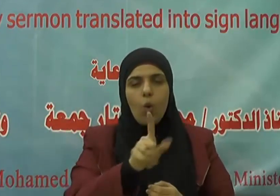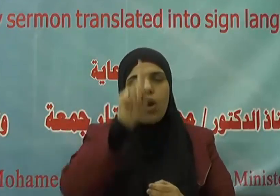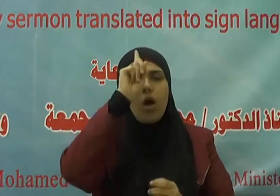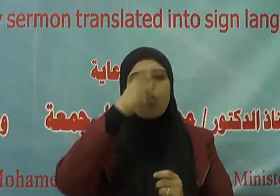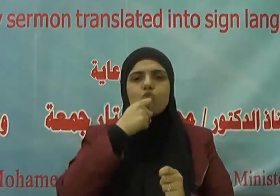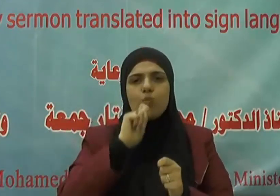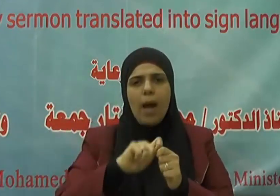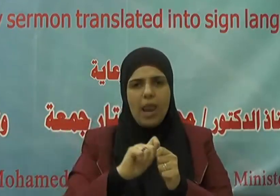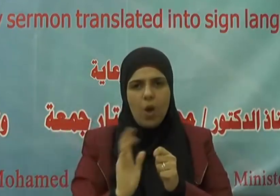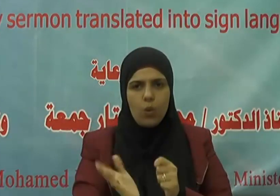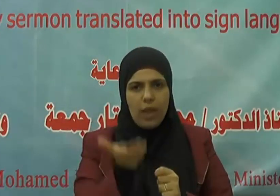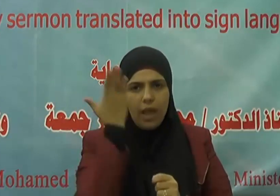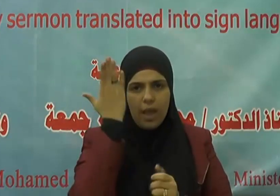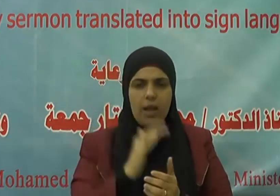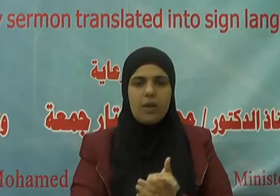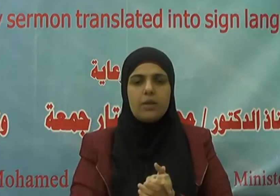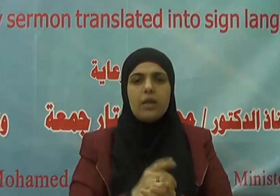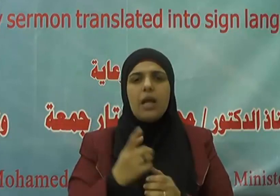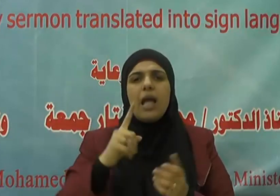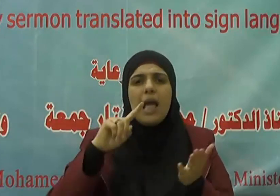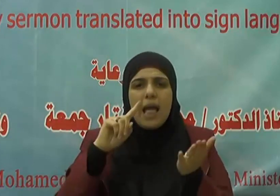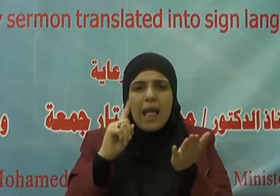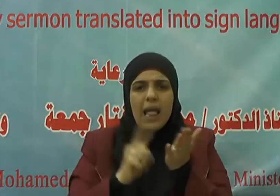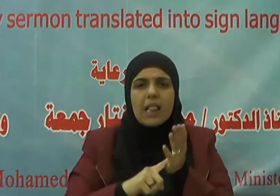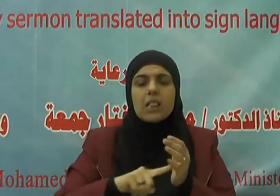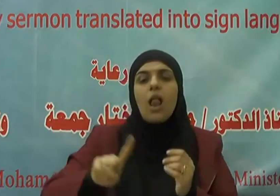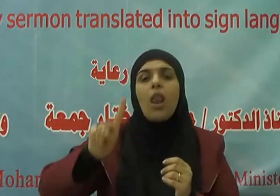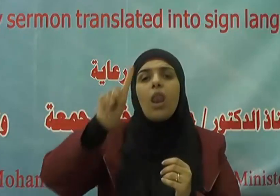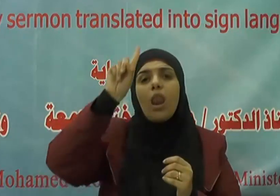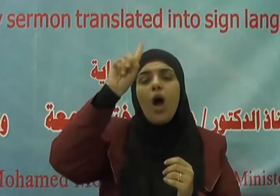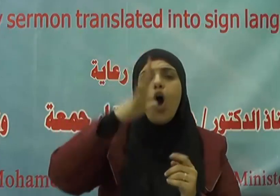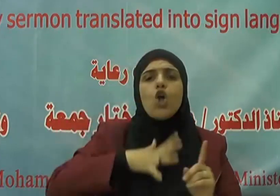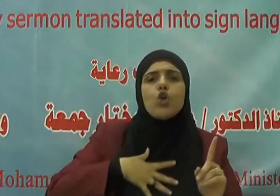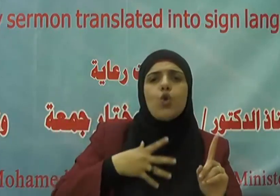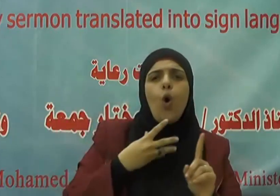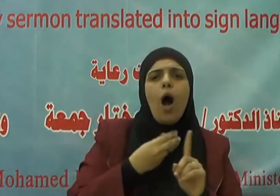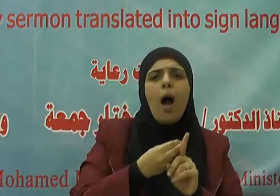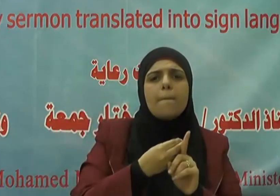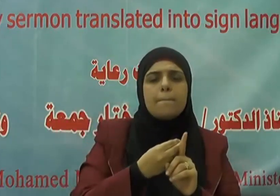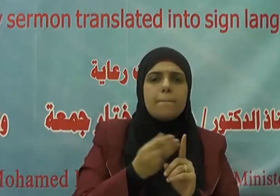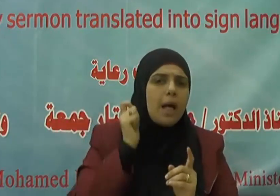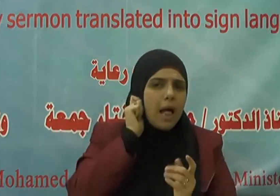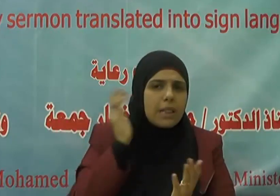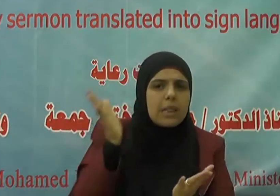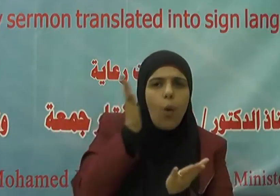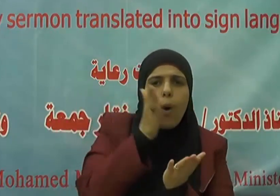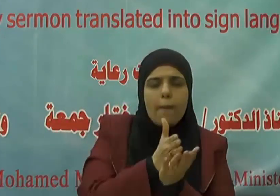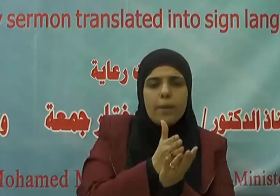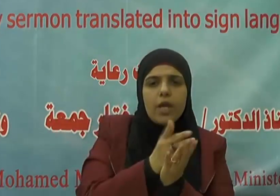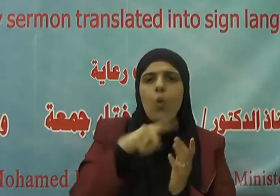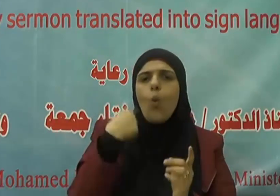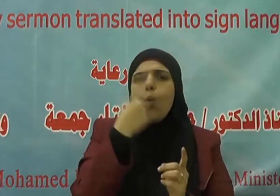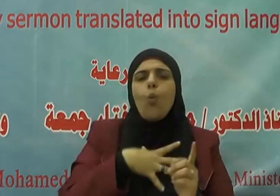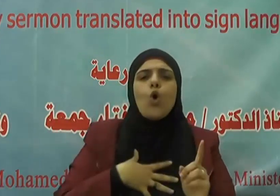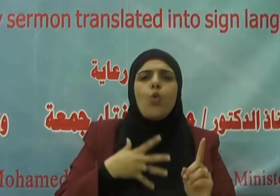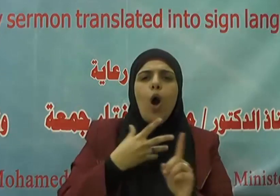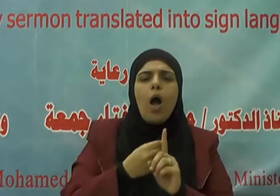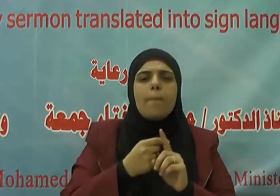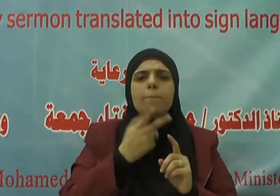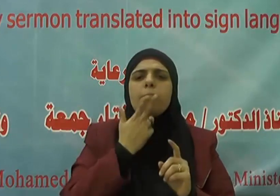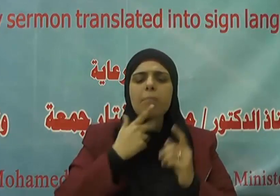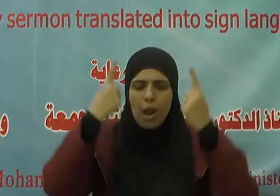الحق سبحانه إن الله يحب التوابين ويحب